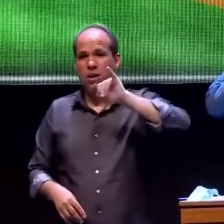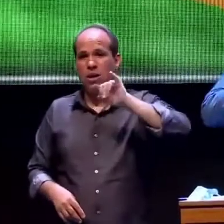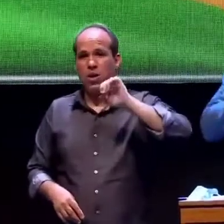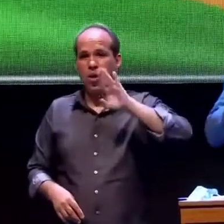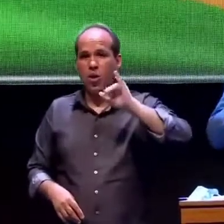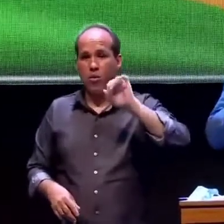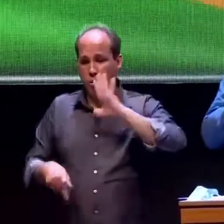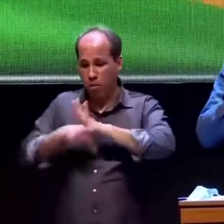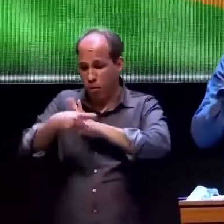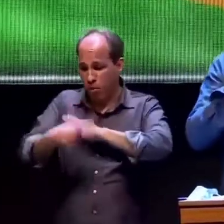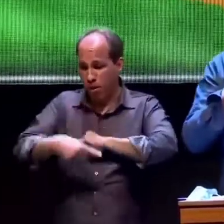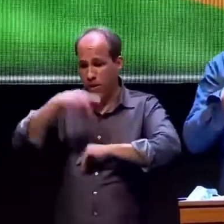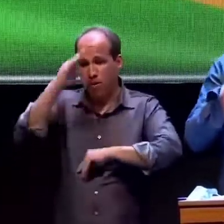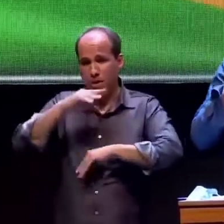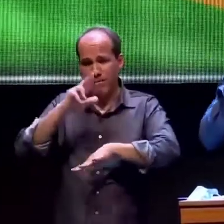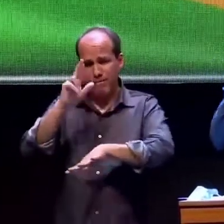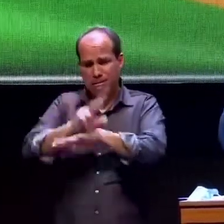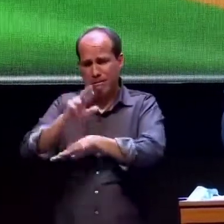riquezas minerais